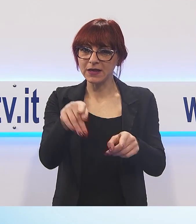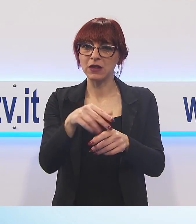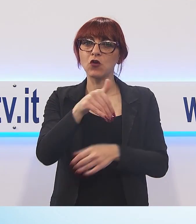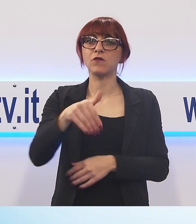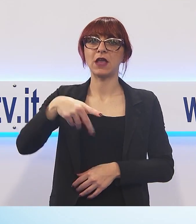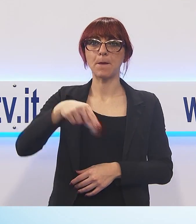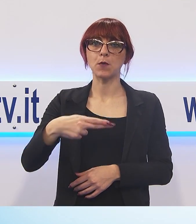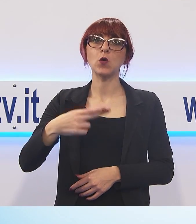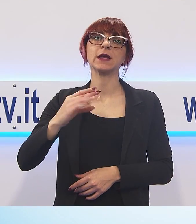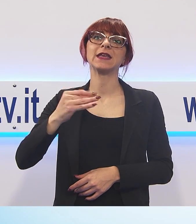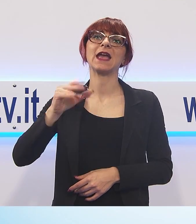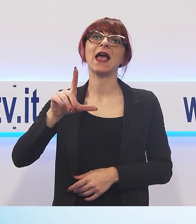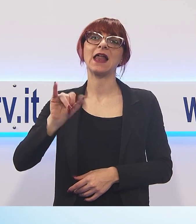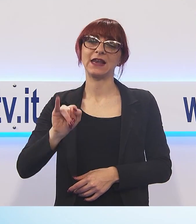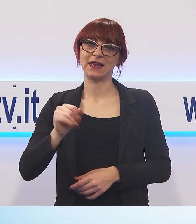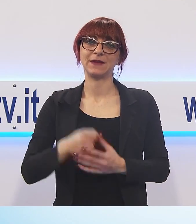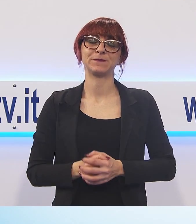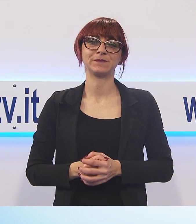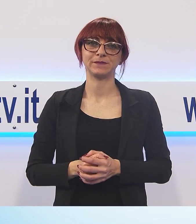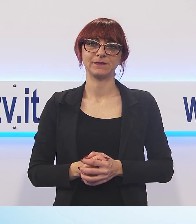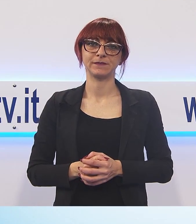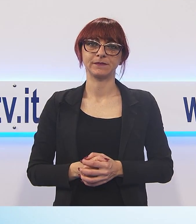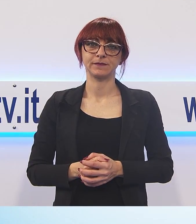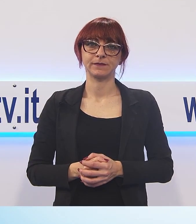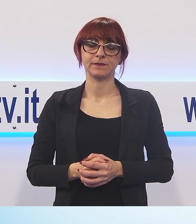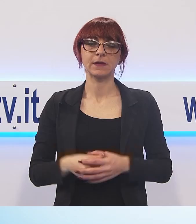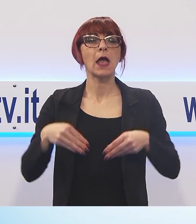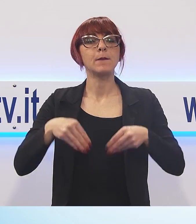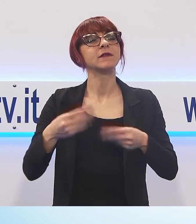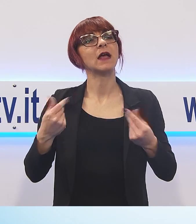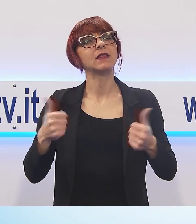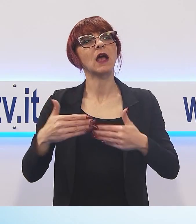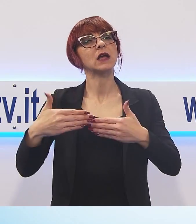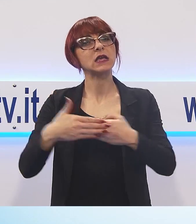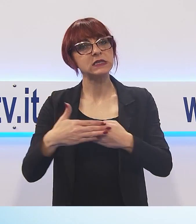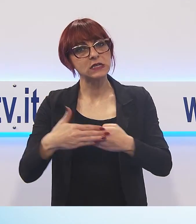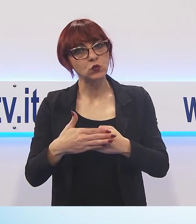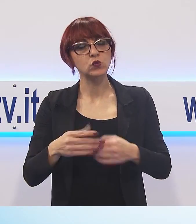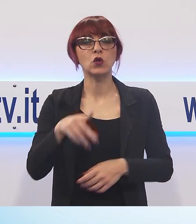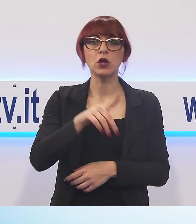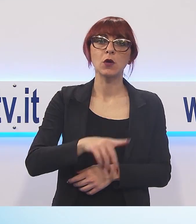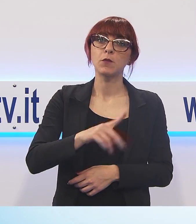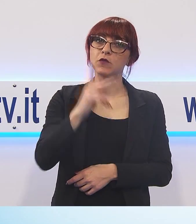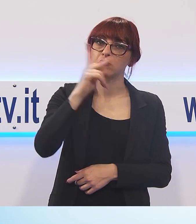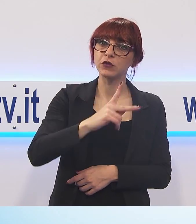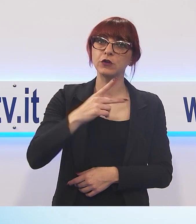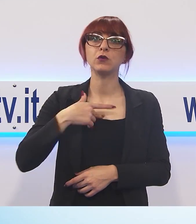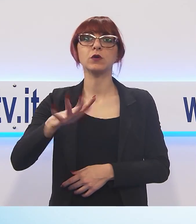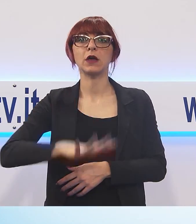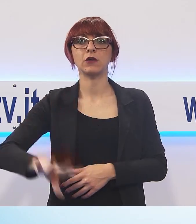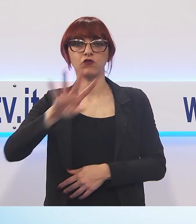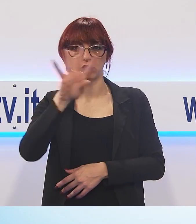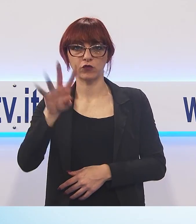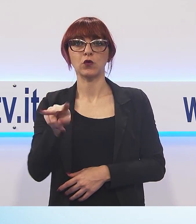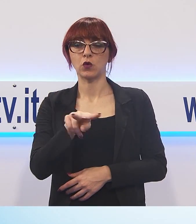comune di Viareggio, della provincia di Lucca e della regione toscana. Quest'ultime due istituzioni hanno confermato la costituzione a parte civile nel